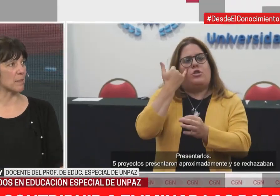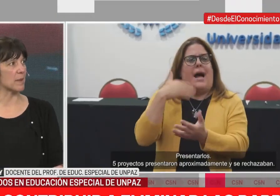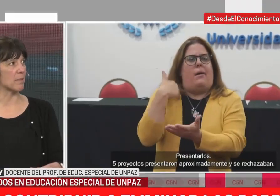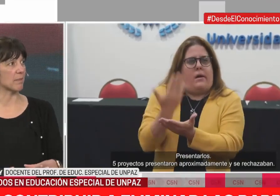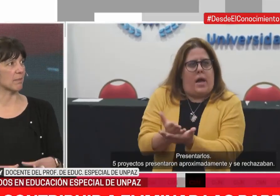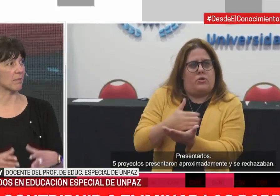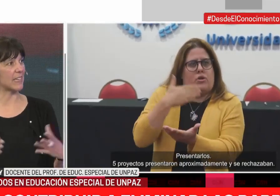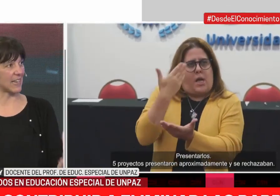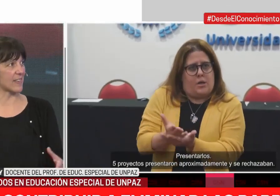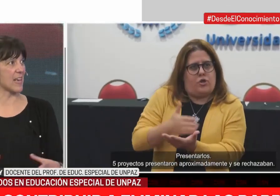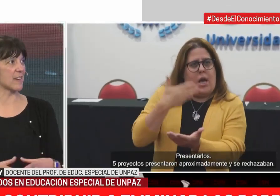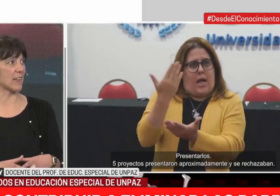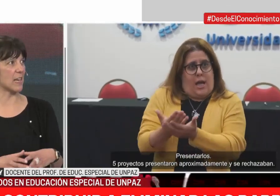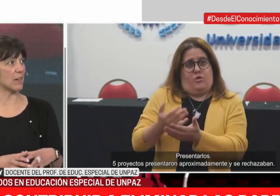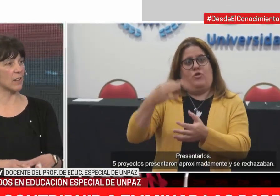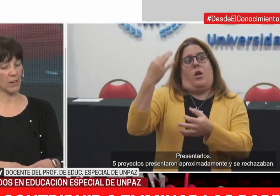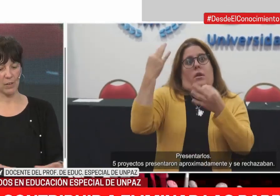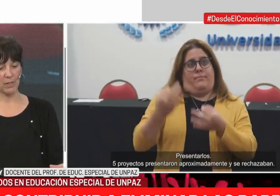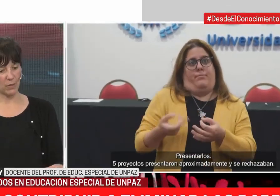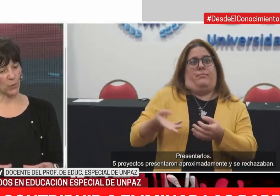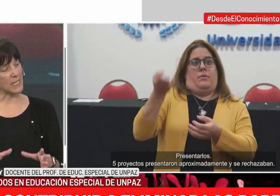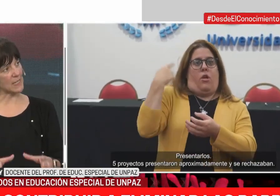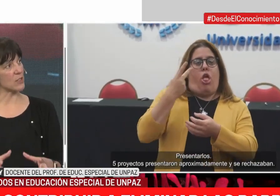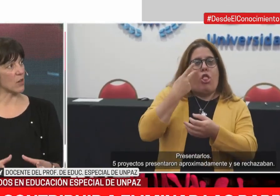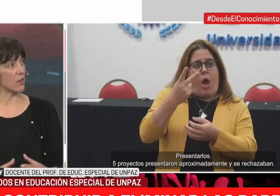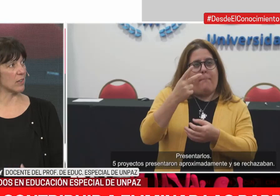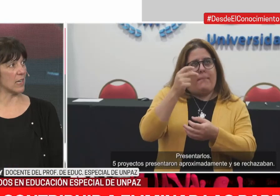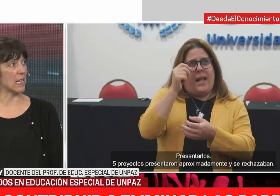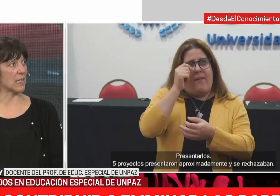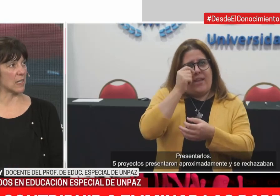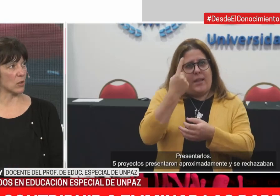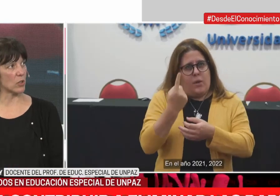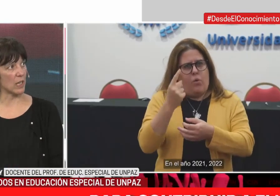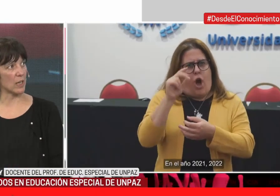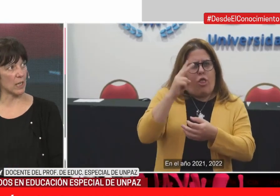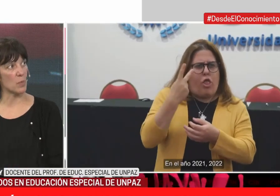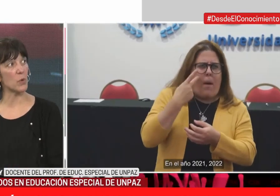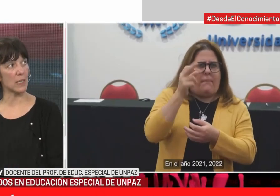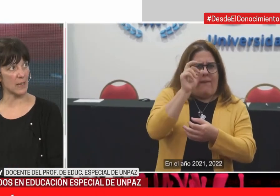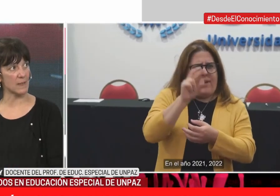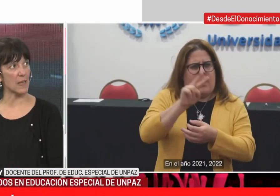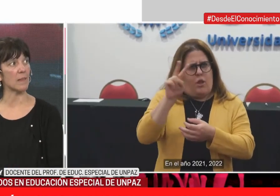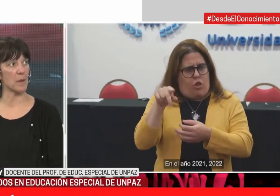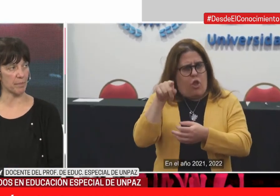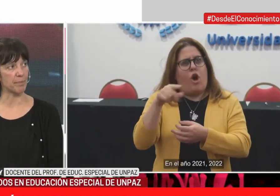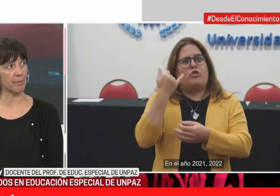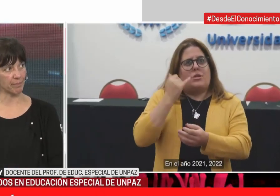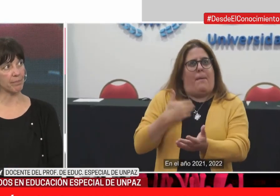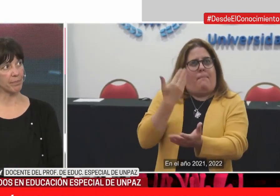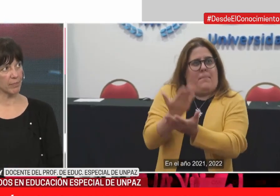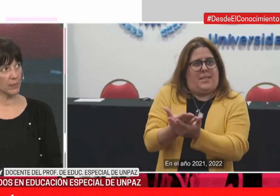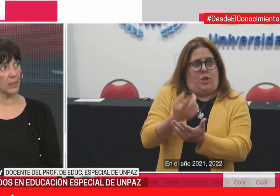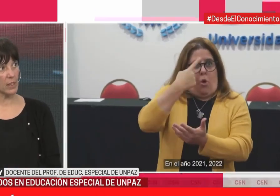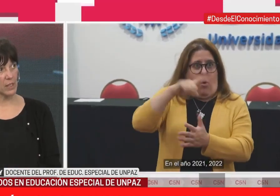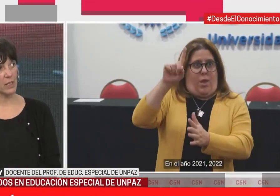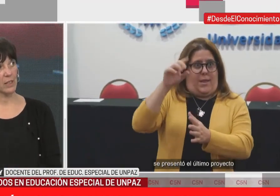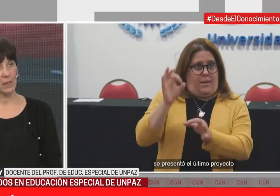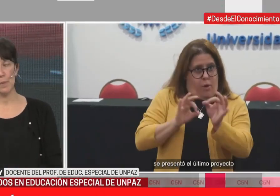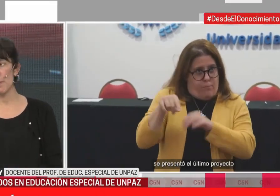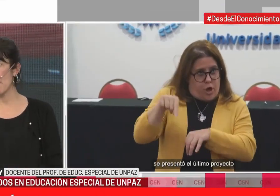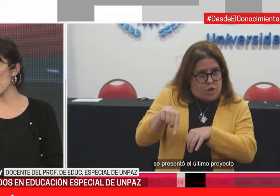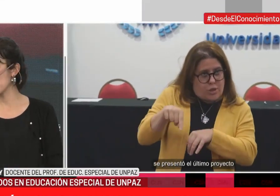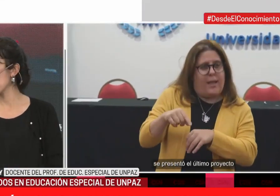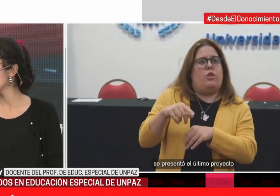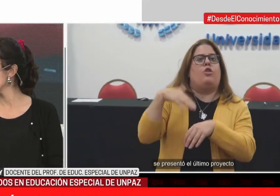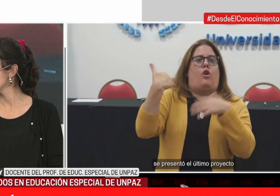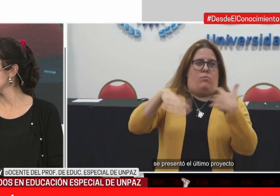permite también crecer, tener una inserción en el territorio que es muy interesante. claro. ¿Algo para